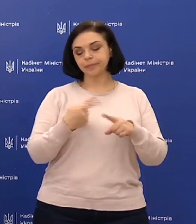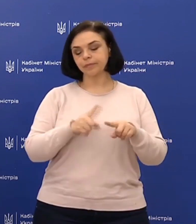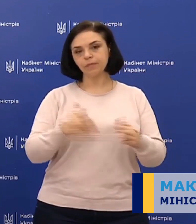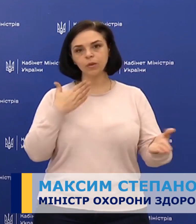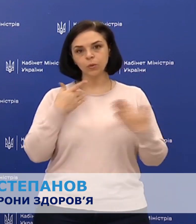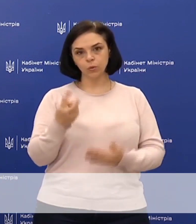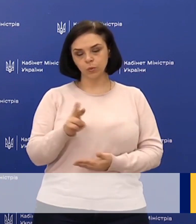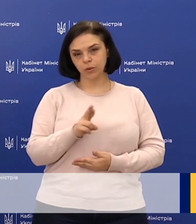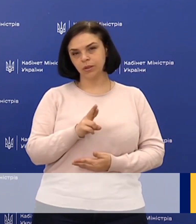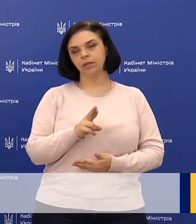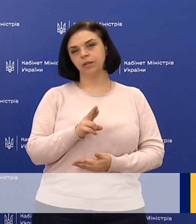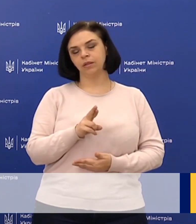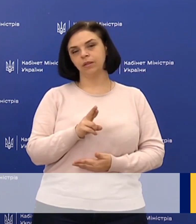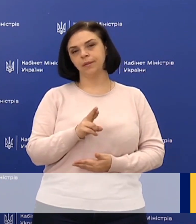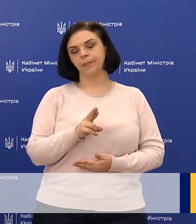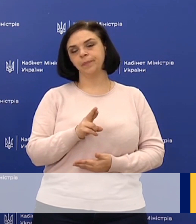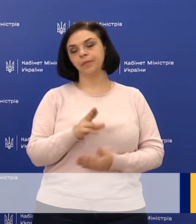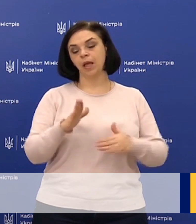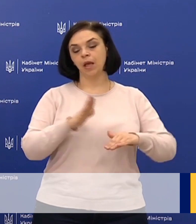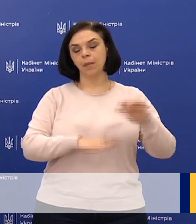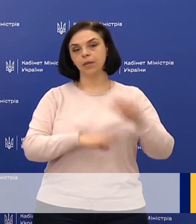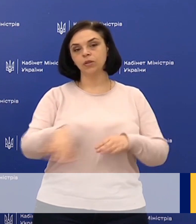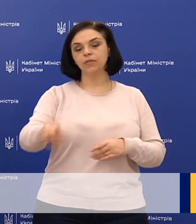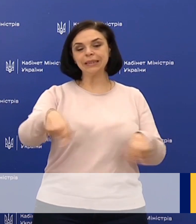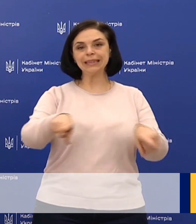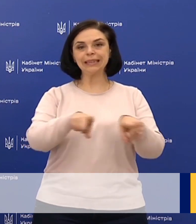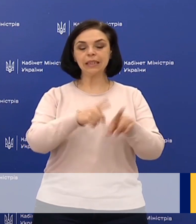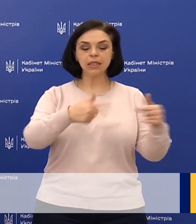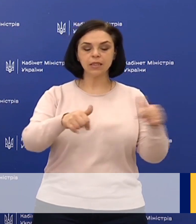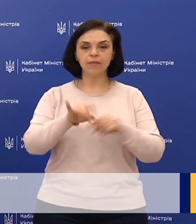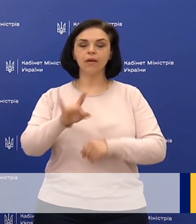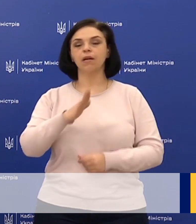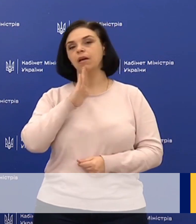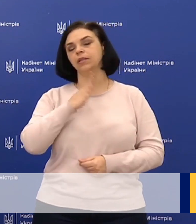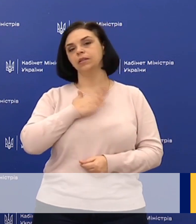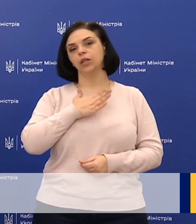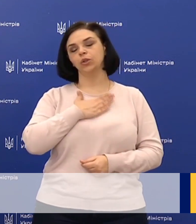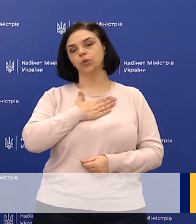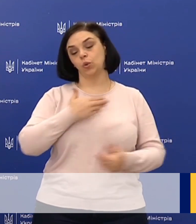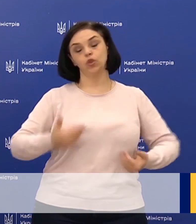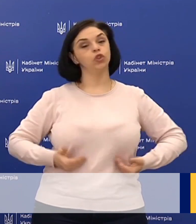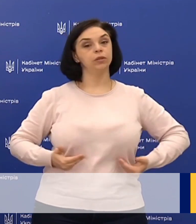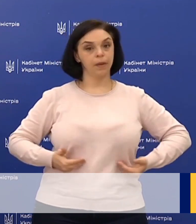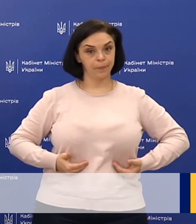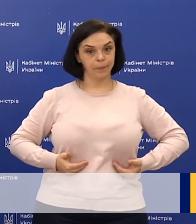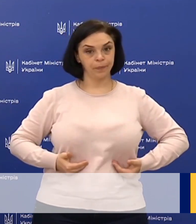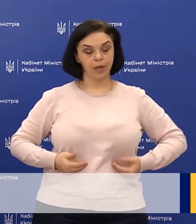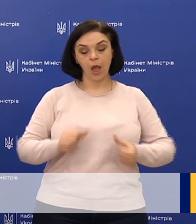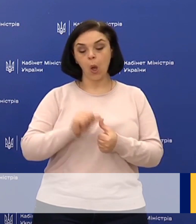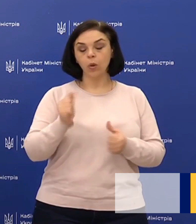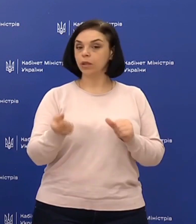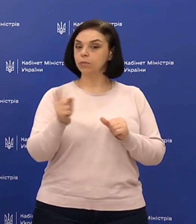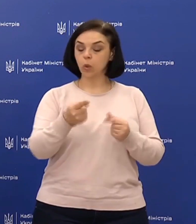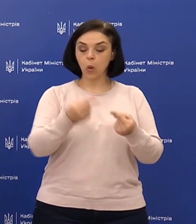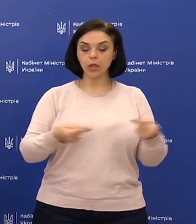стосується практично всіх таких сфер нашого життя. Окрім того,